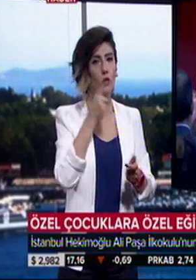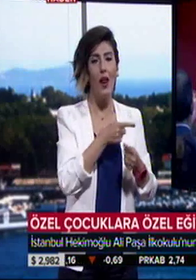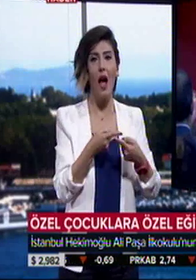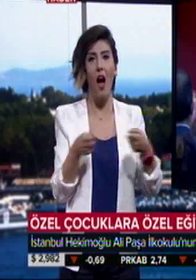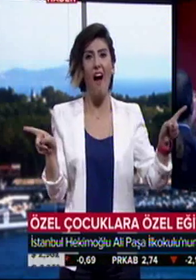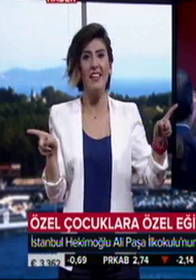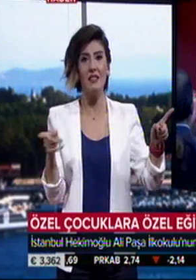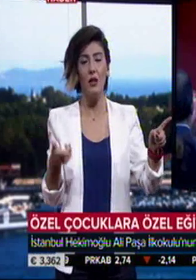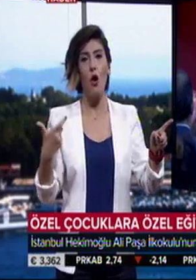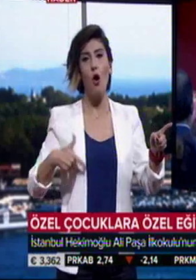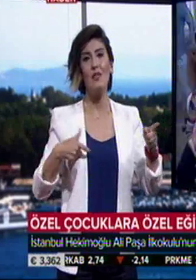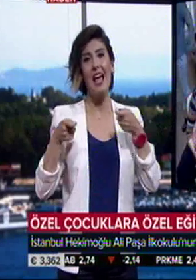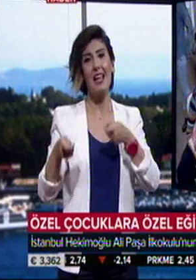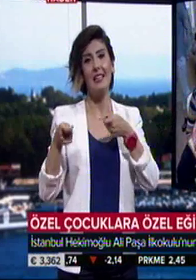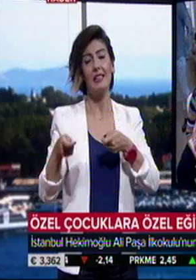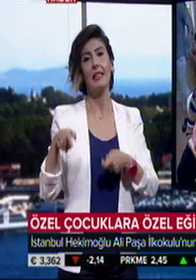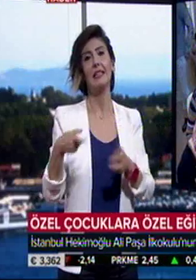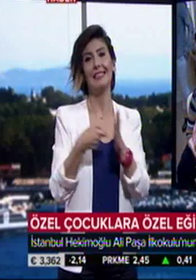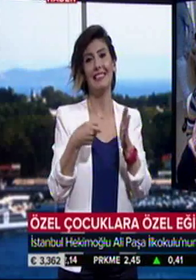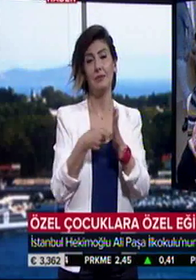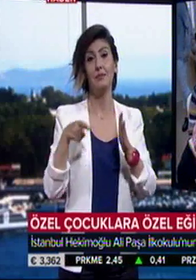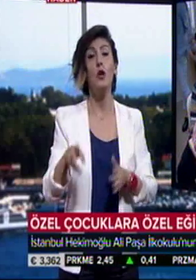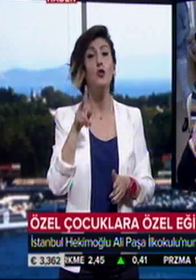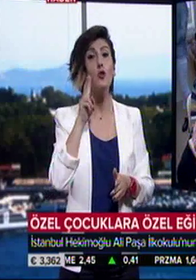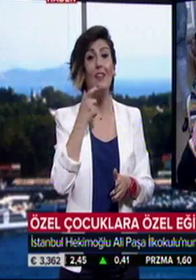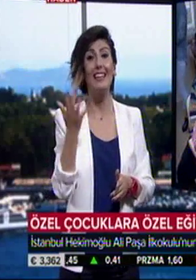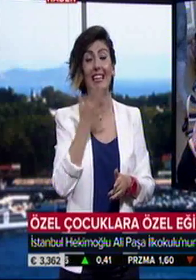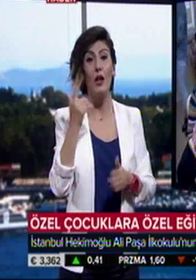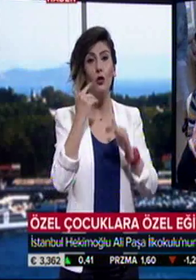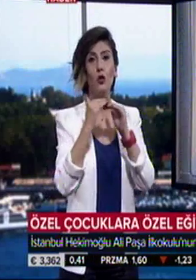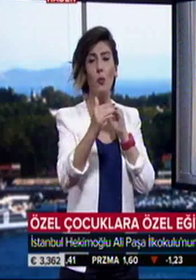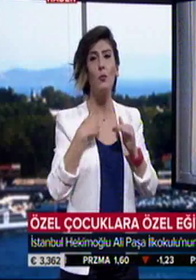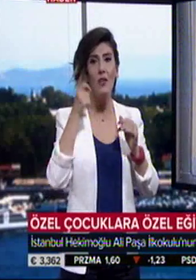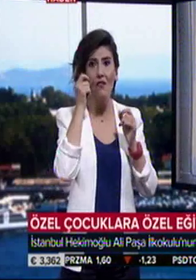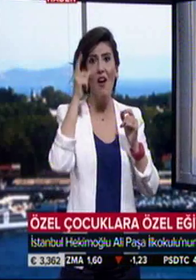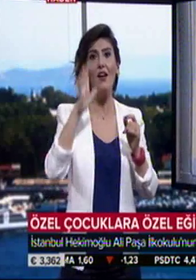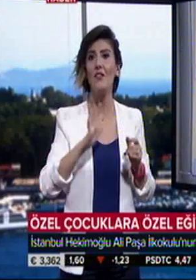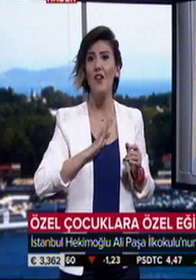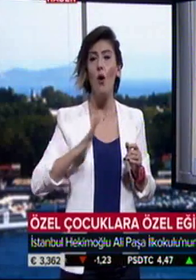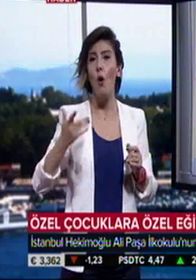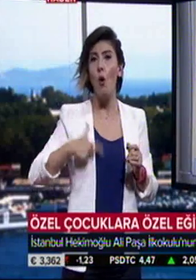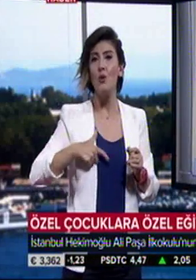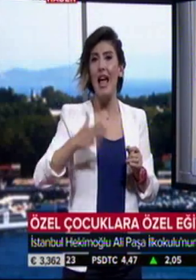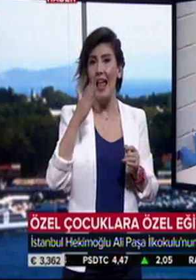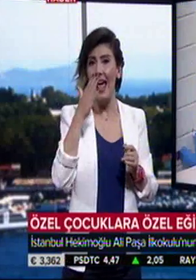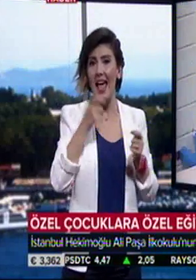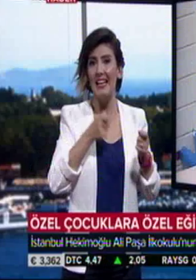öğretim şeklinin adı. Son yıllarda toplumsal duyarlılığın artmasıyla okullarda özel eğitim sınıflarının sayısı artıyor. Bir